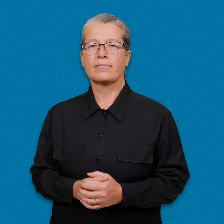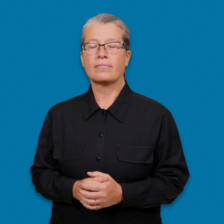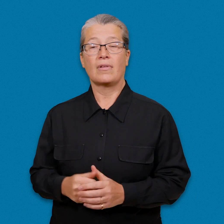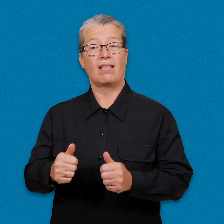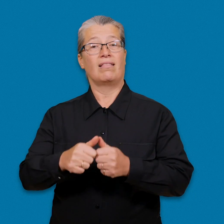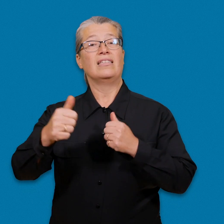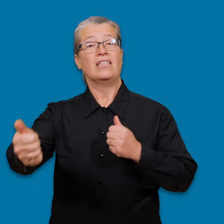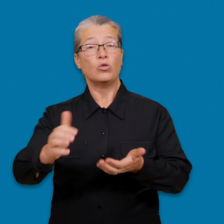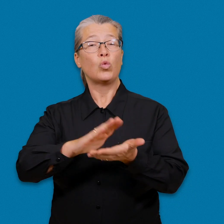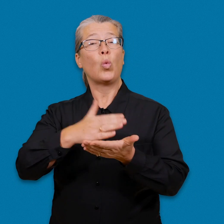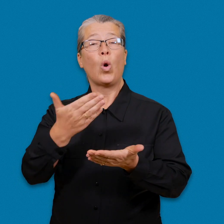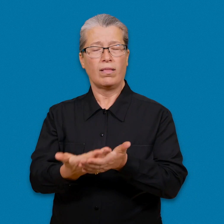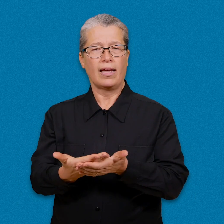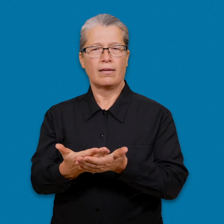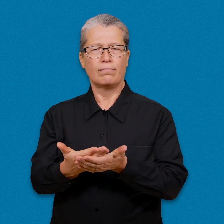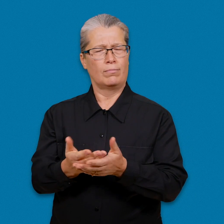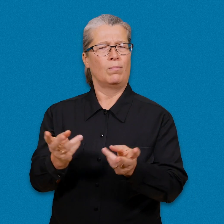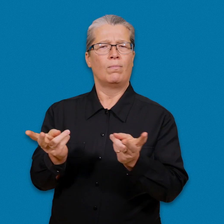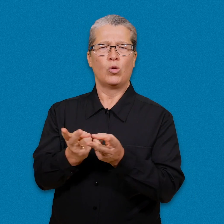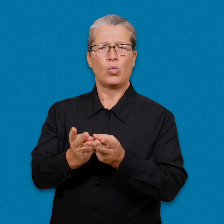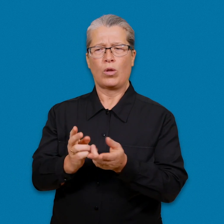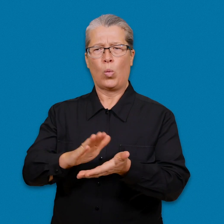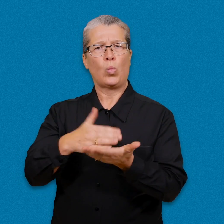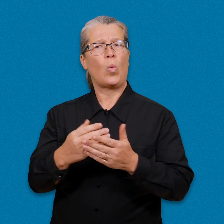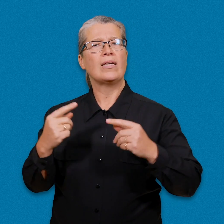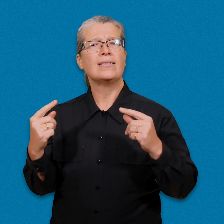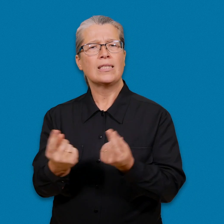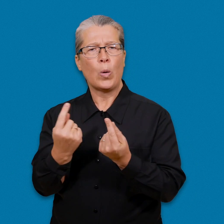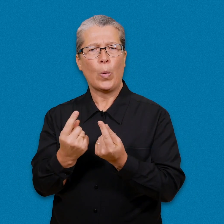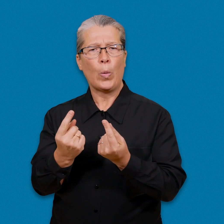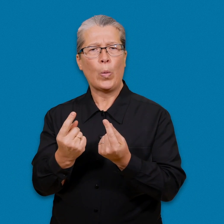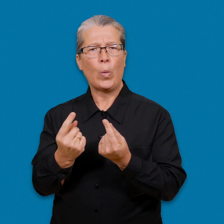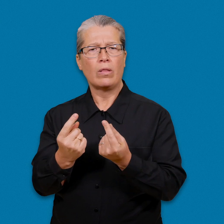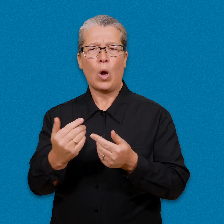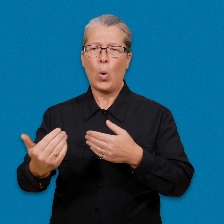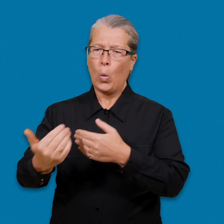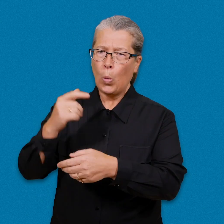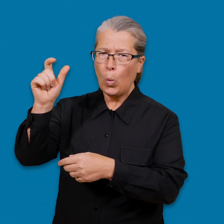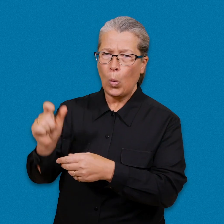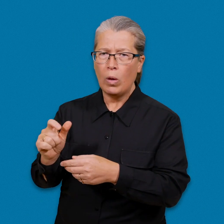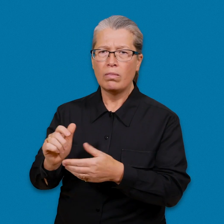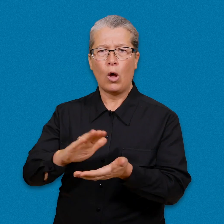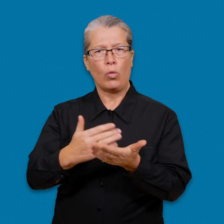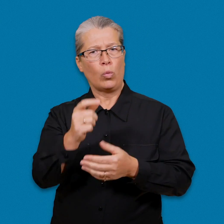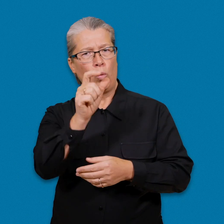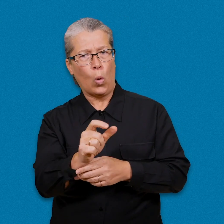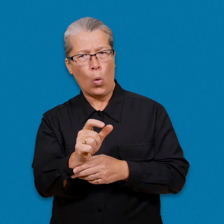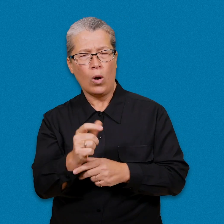Med distanstolkning avses en tolkningssituation där kunden och tolken finns fysiskt på olika